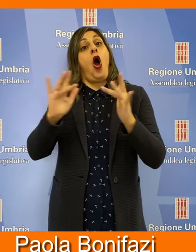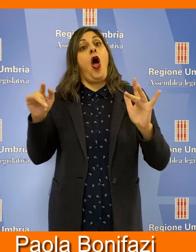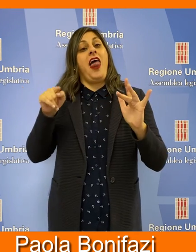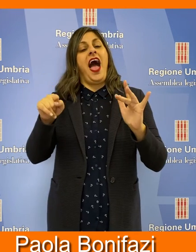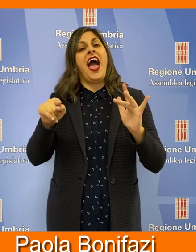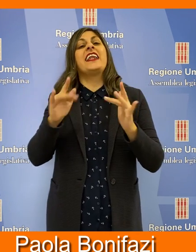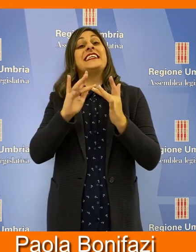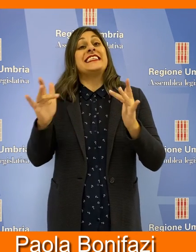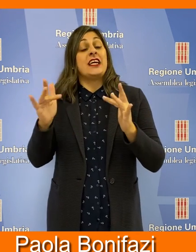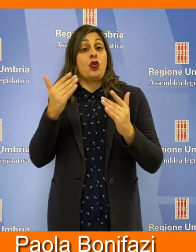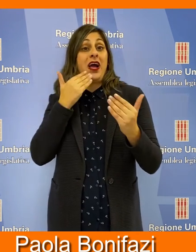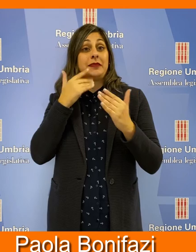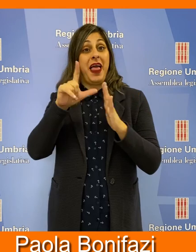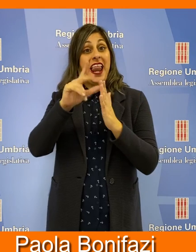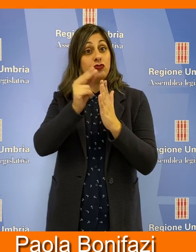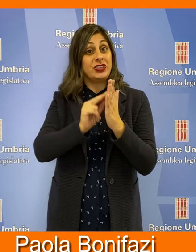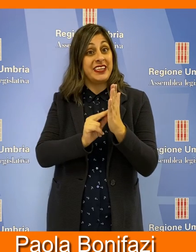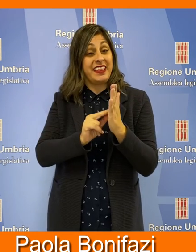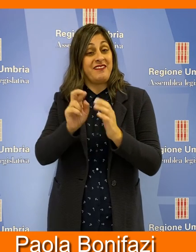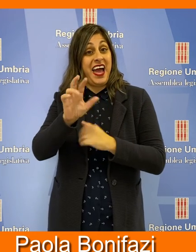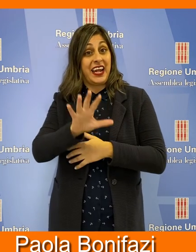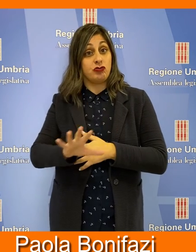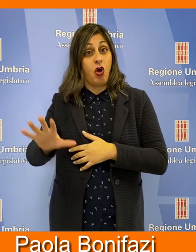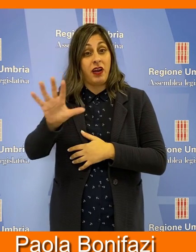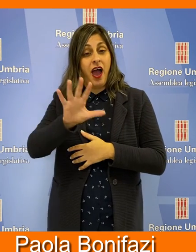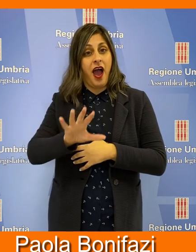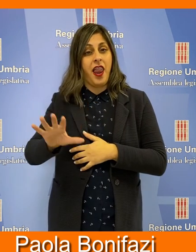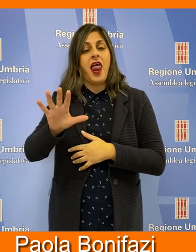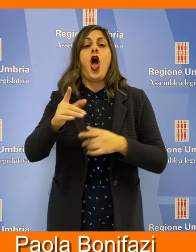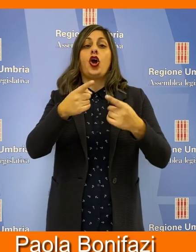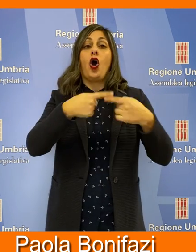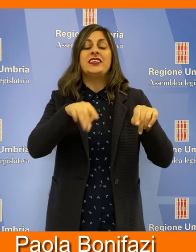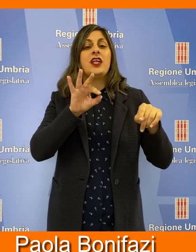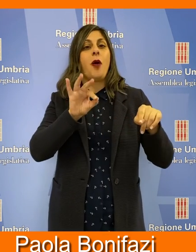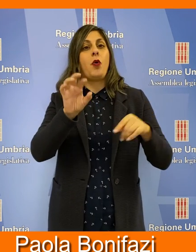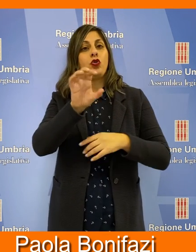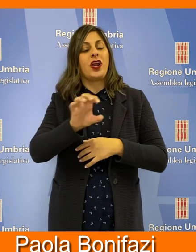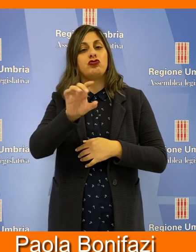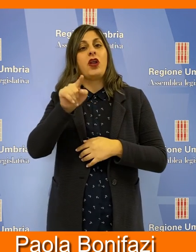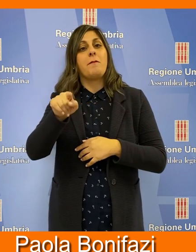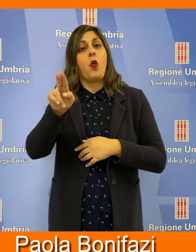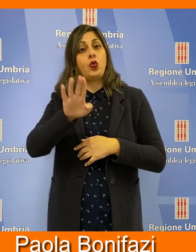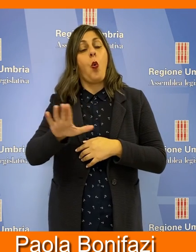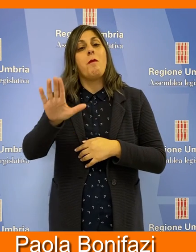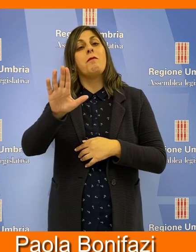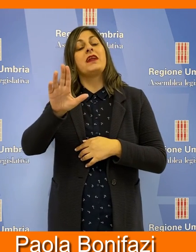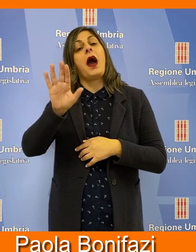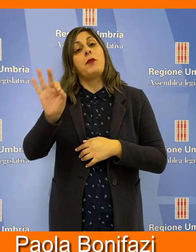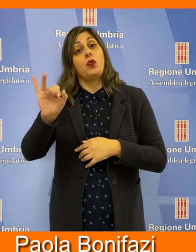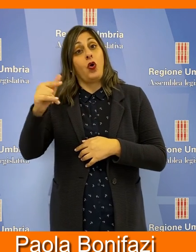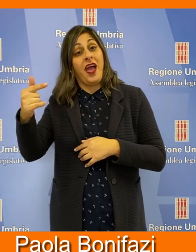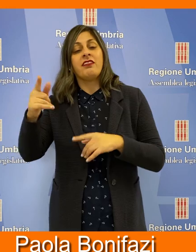sul sito dell'Assemblea Legislativa regionale consiglio.regione.umbria.it e su Youtube.